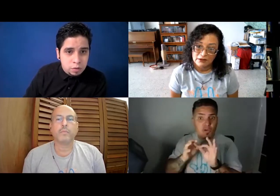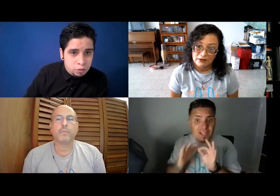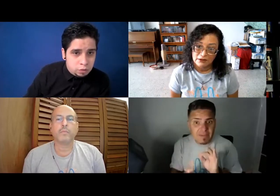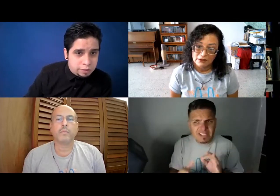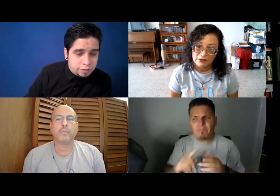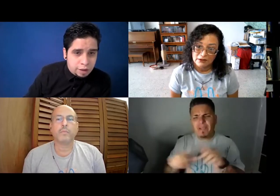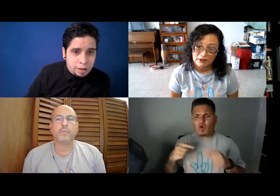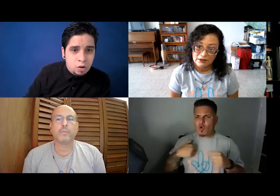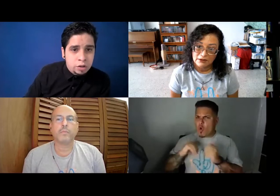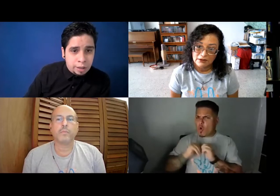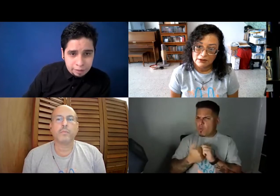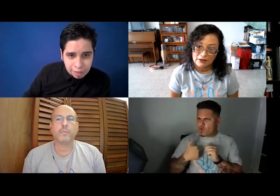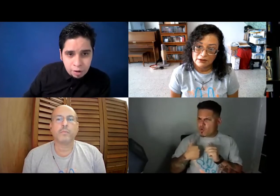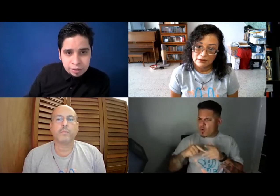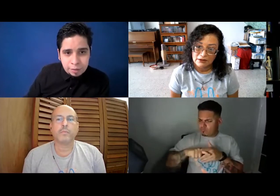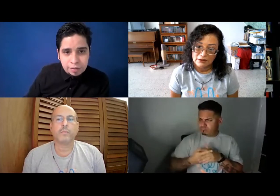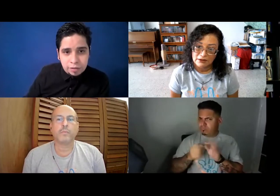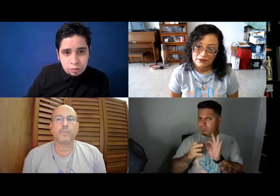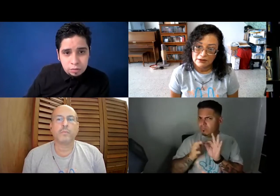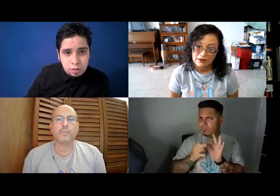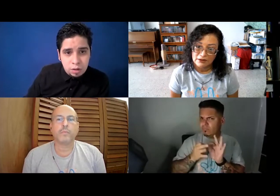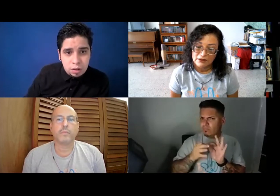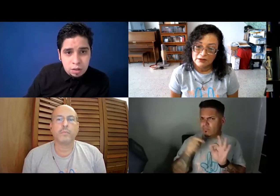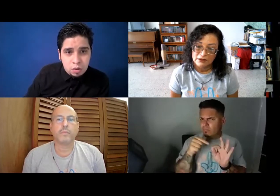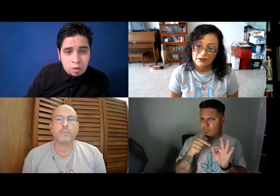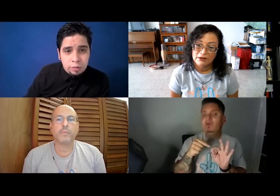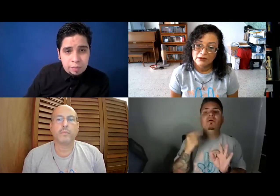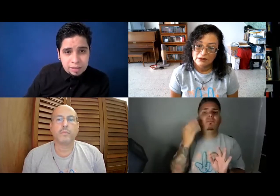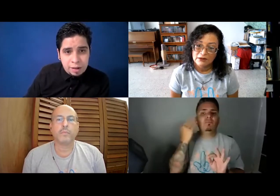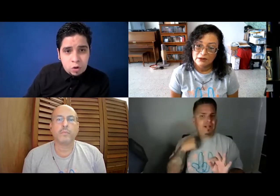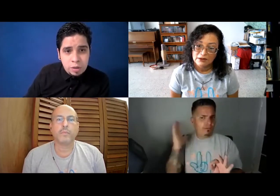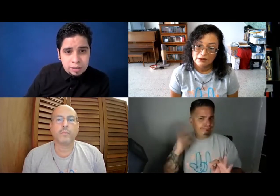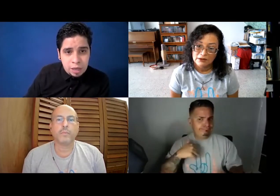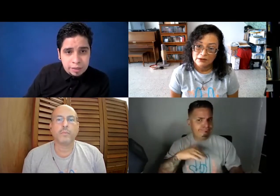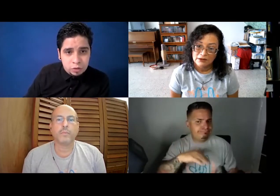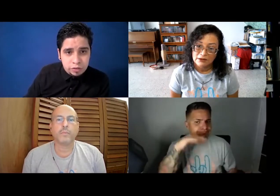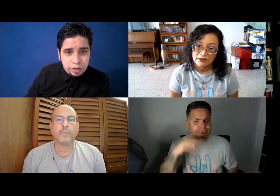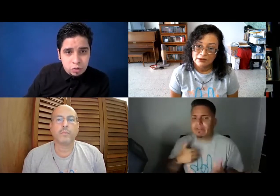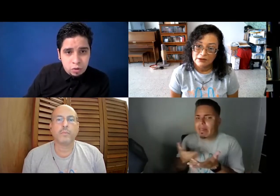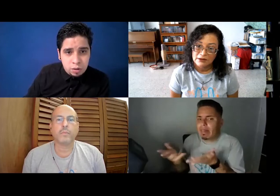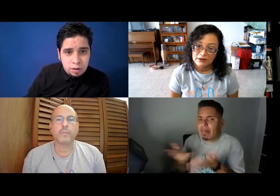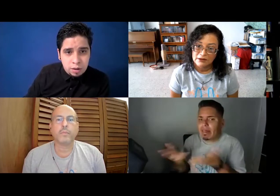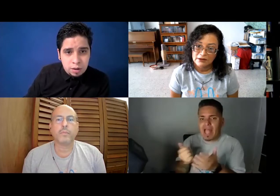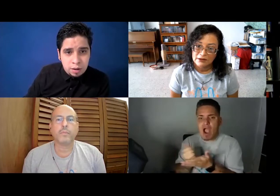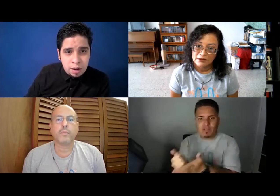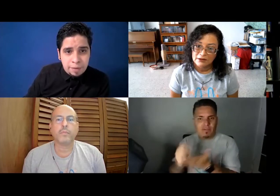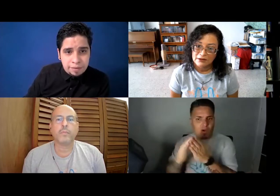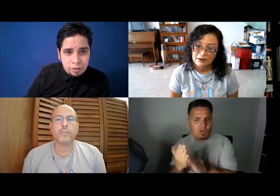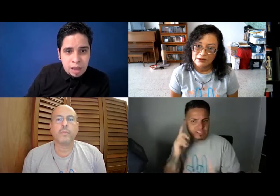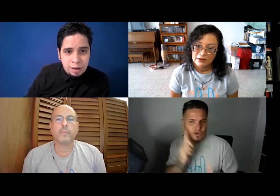uno certificado en algo y también trabajo en interpretación. Cuando empecé a trabajar como intérprete, entonces yo empecé entonces a ver,